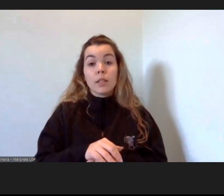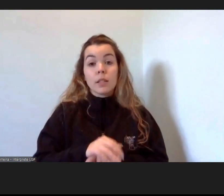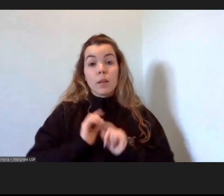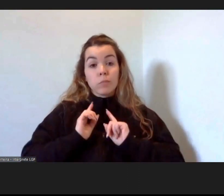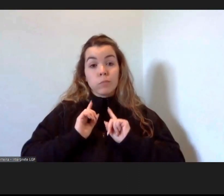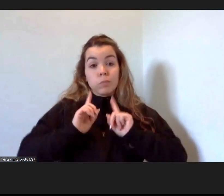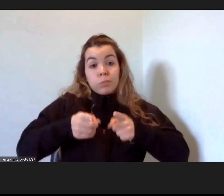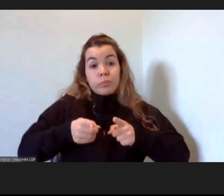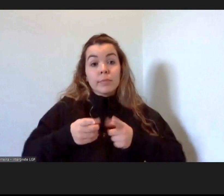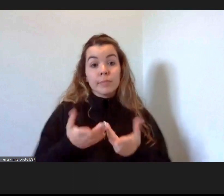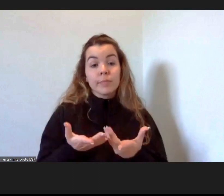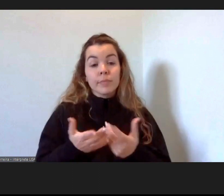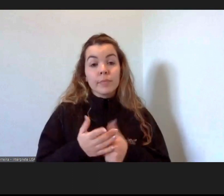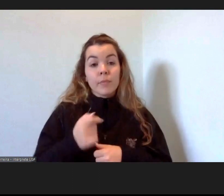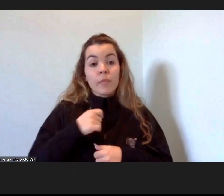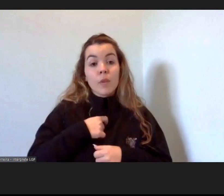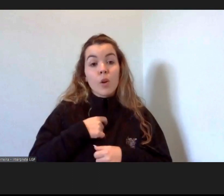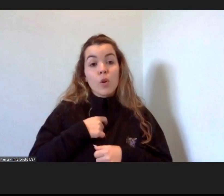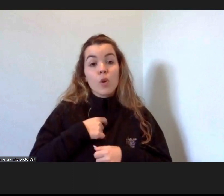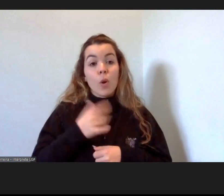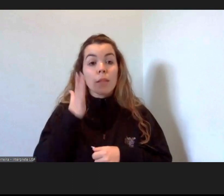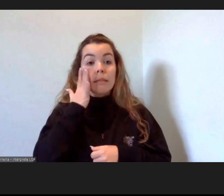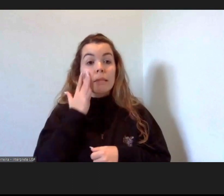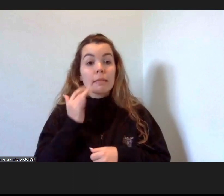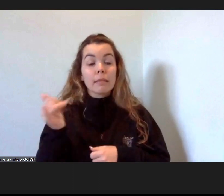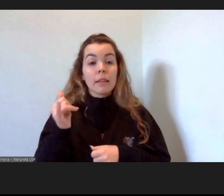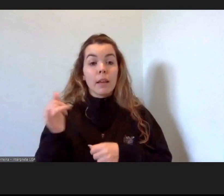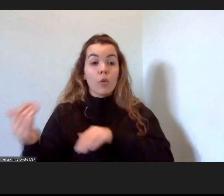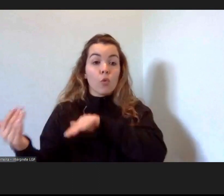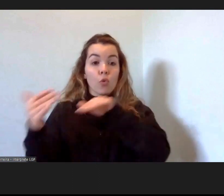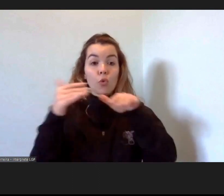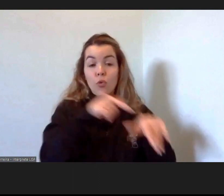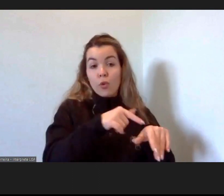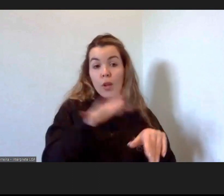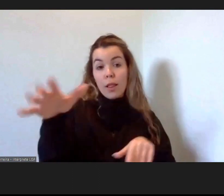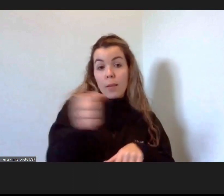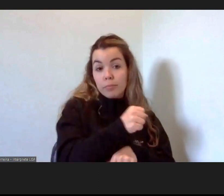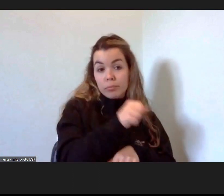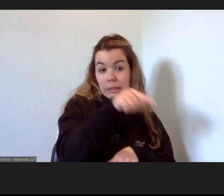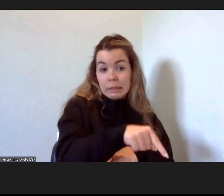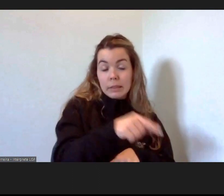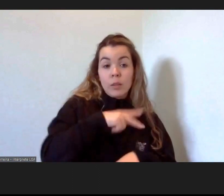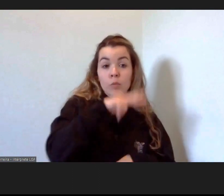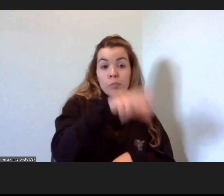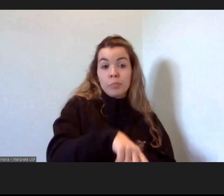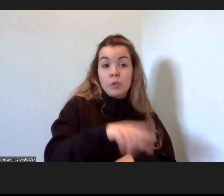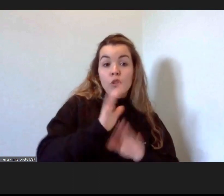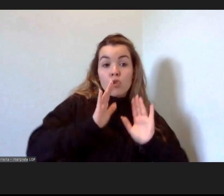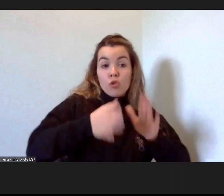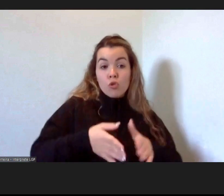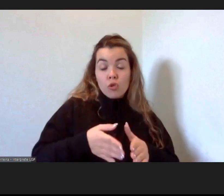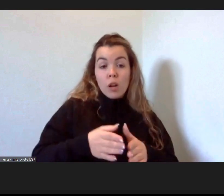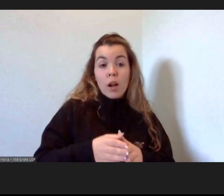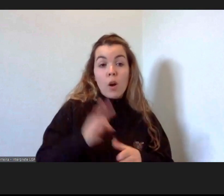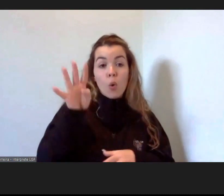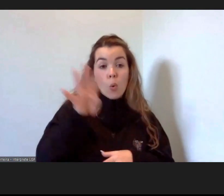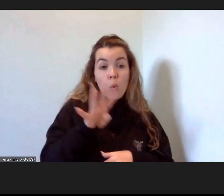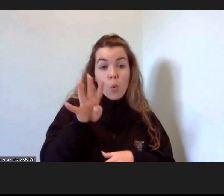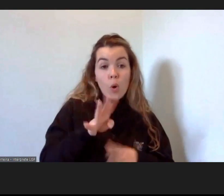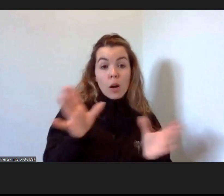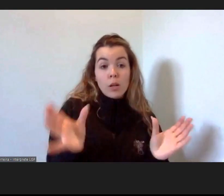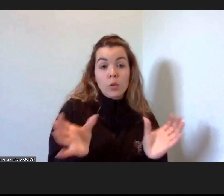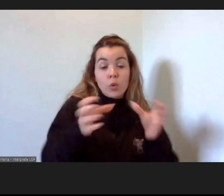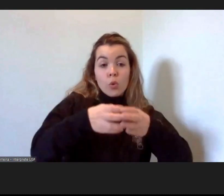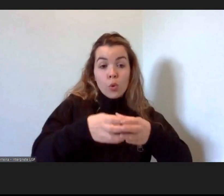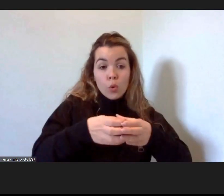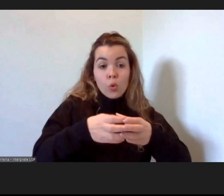Pronto, eu trouxe a Portugal também na área da interculturalidade. Em Portugal temos já, estamos no quarto grupo de